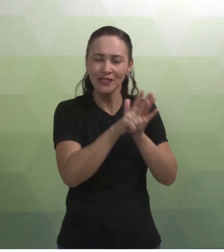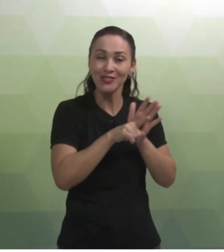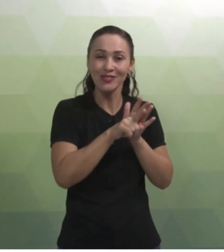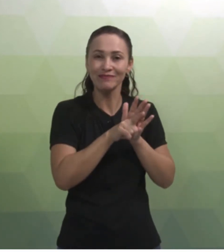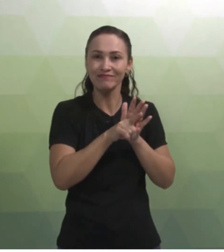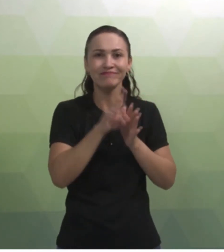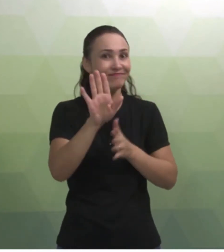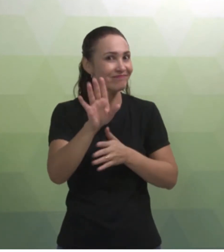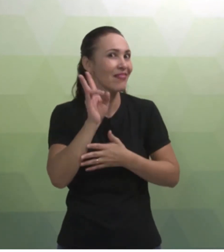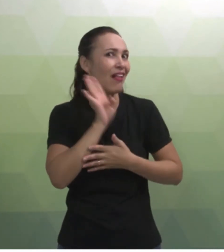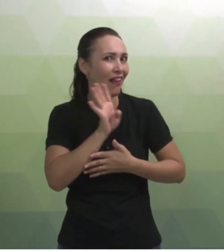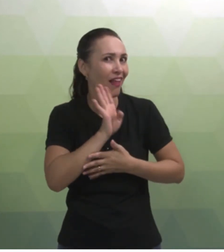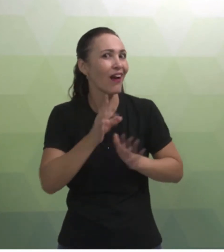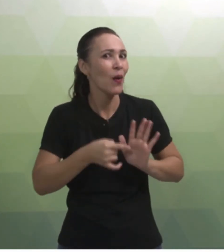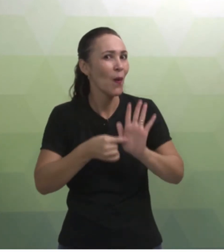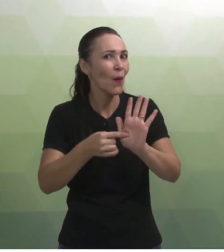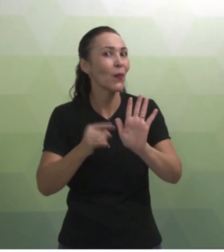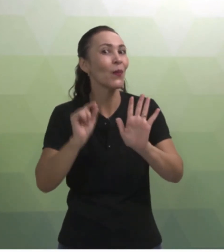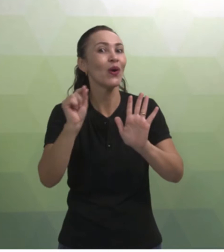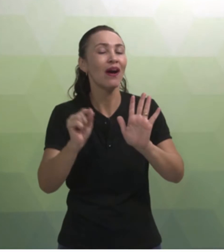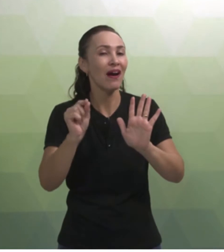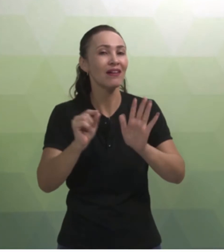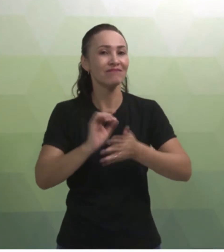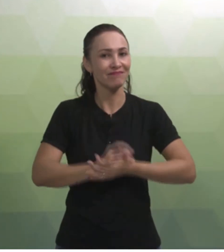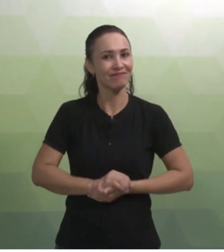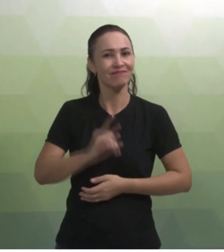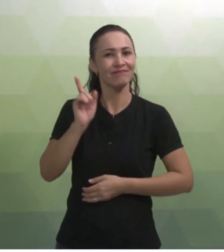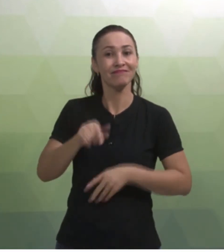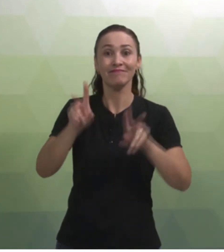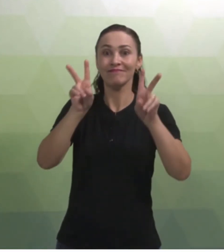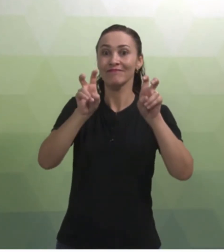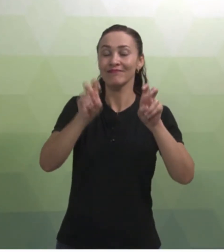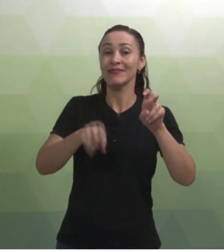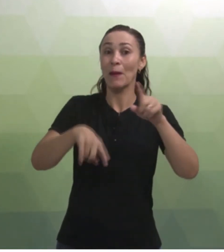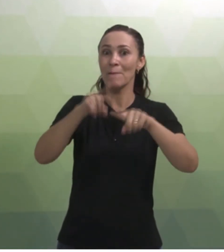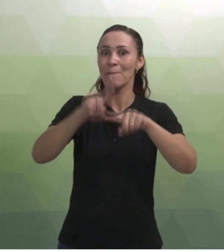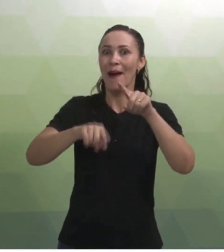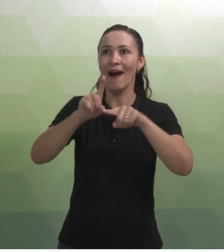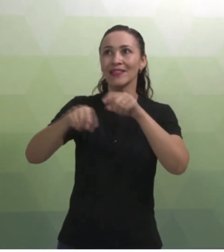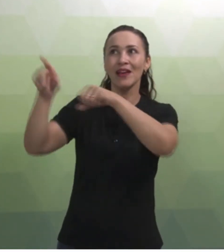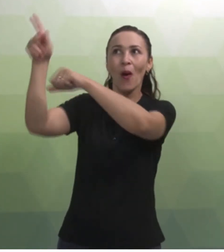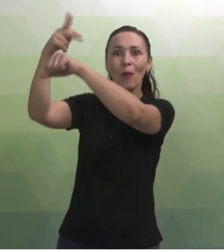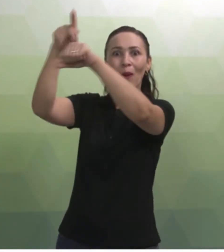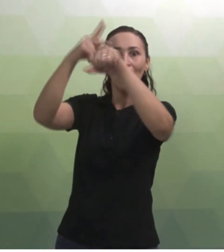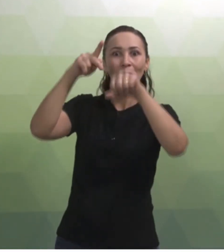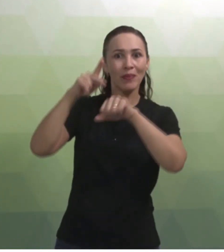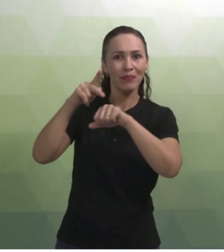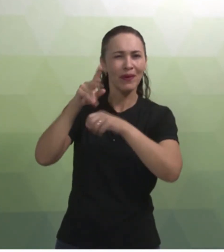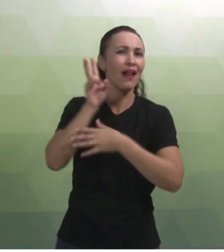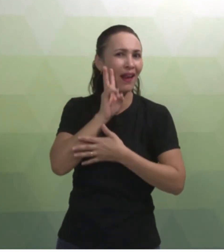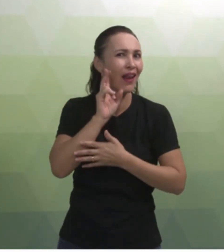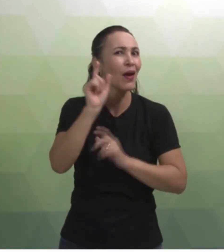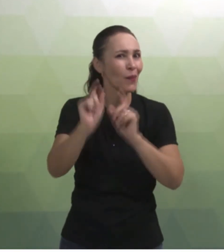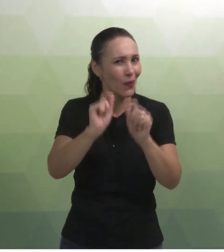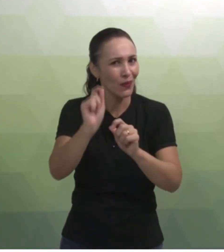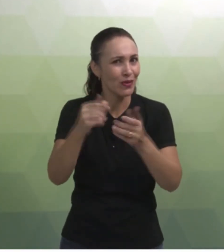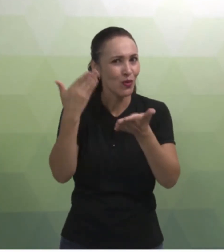coisa bem legal a ser destacada aqui é a questão de materiais internacionais. Lembram-se que os estudos